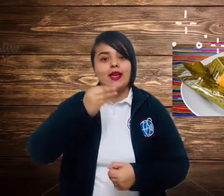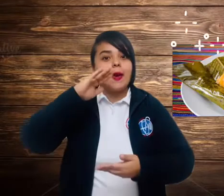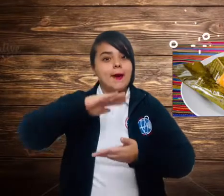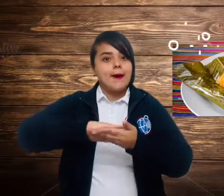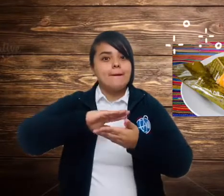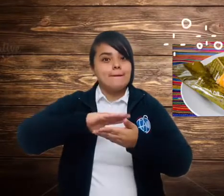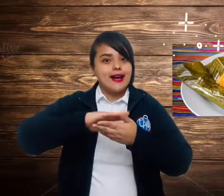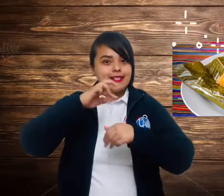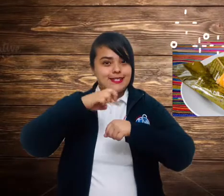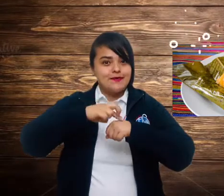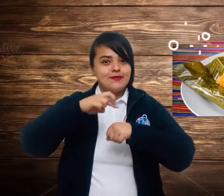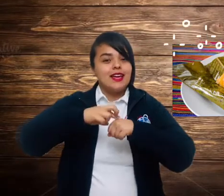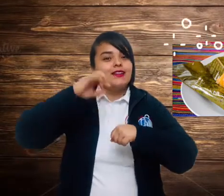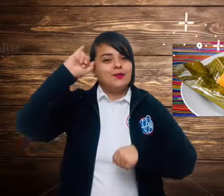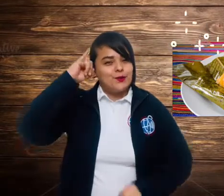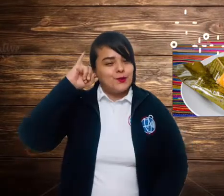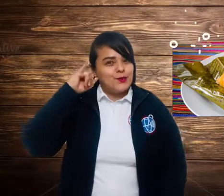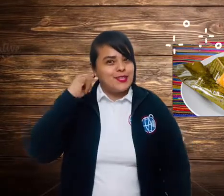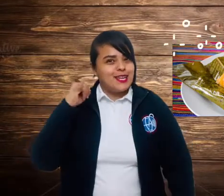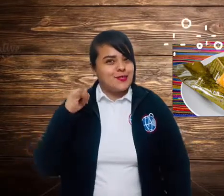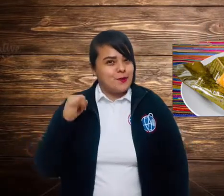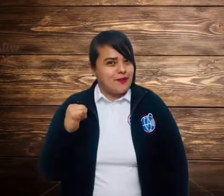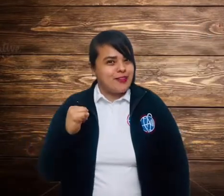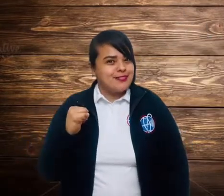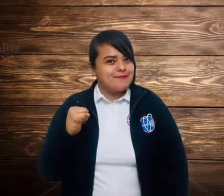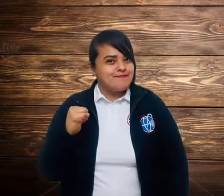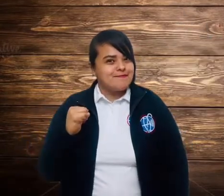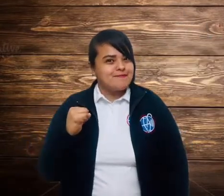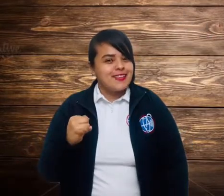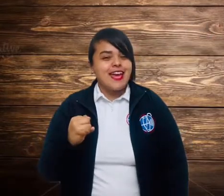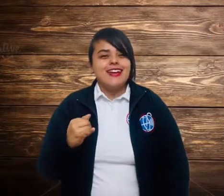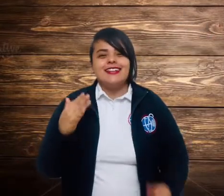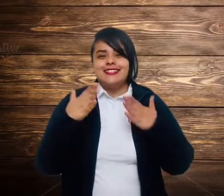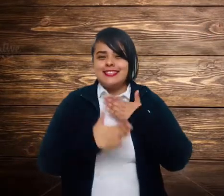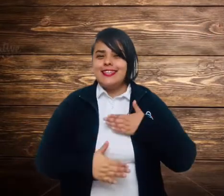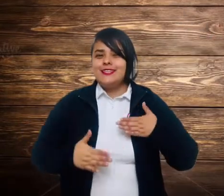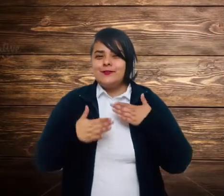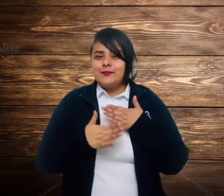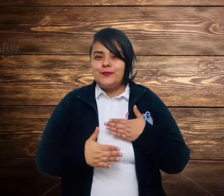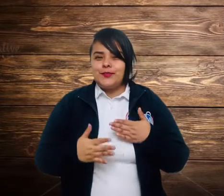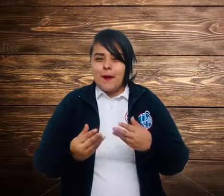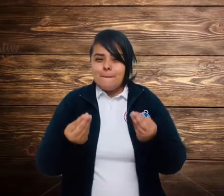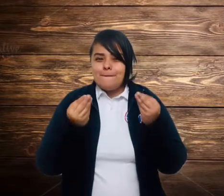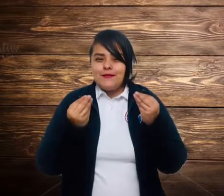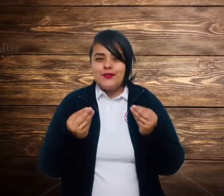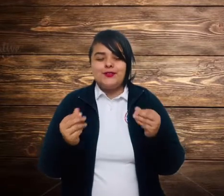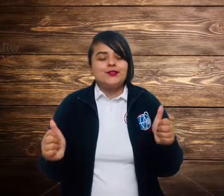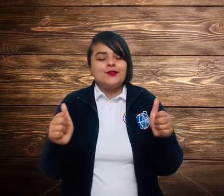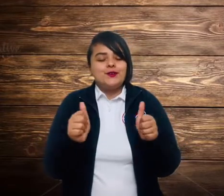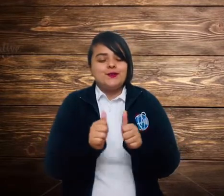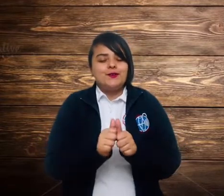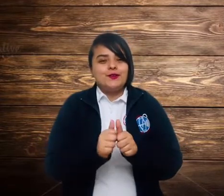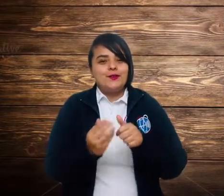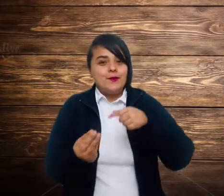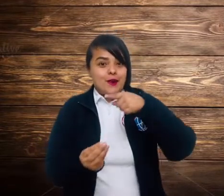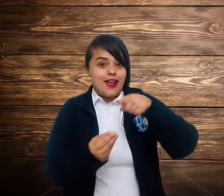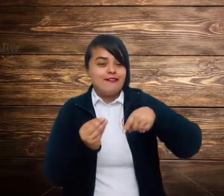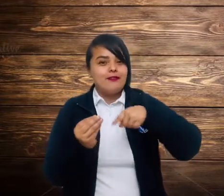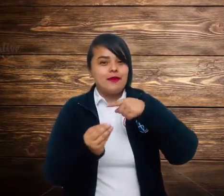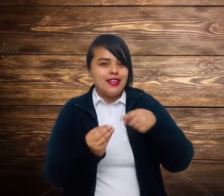pache todos los días jueves? Y se disfruta mucho junto con la familia.